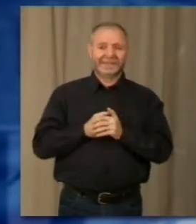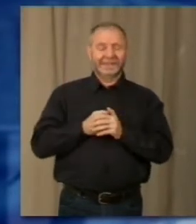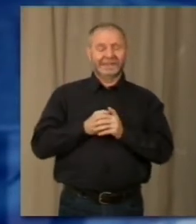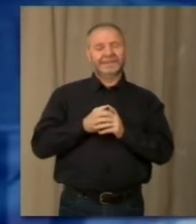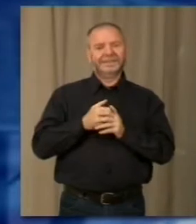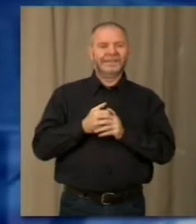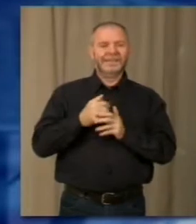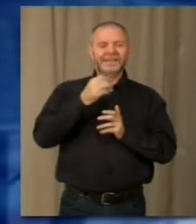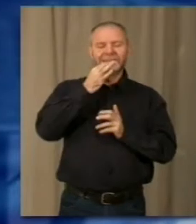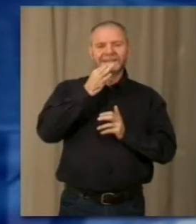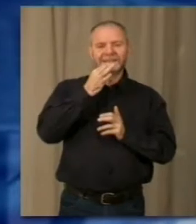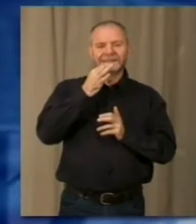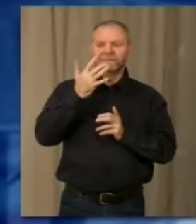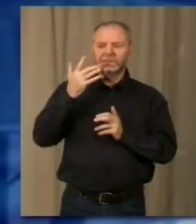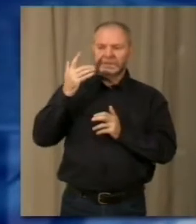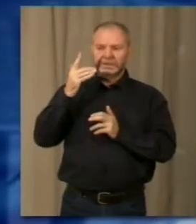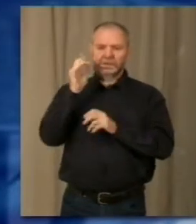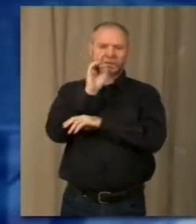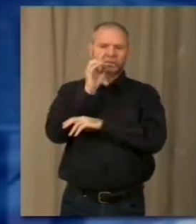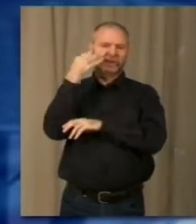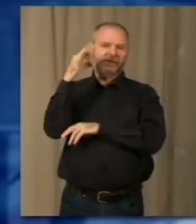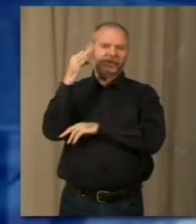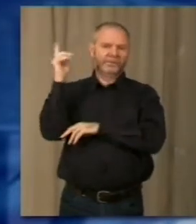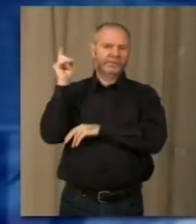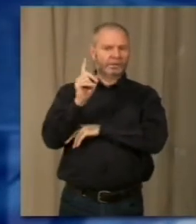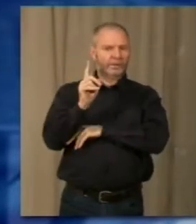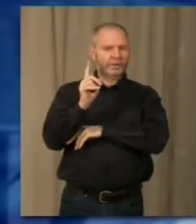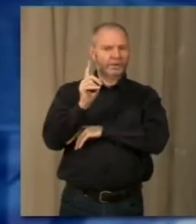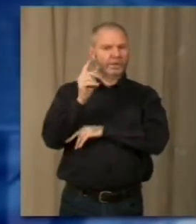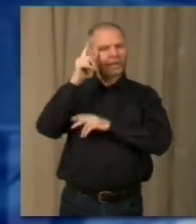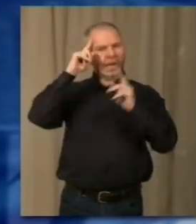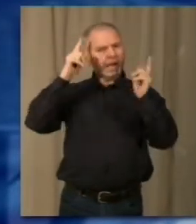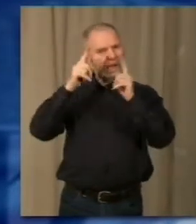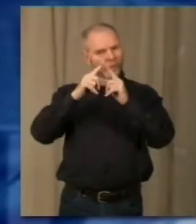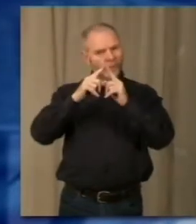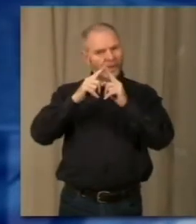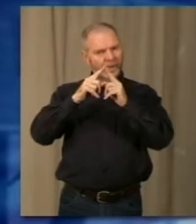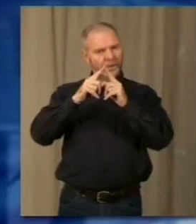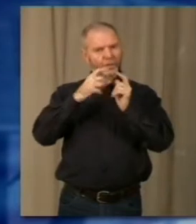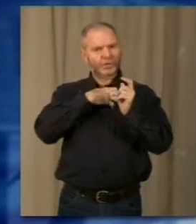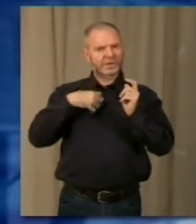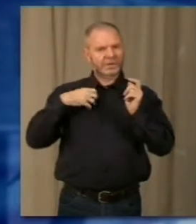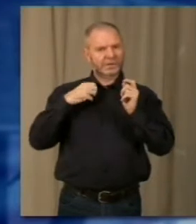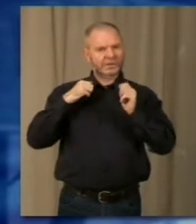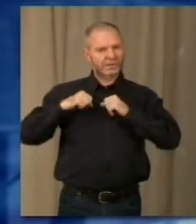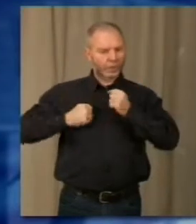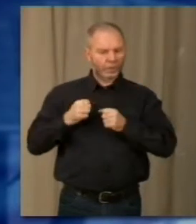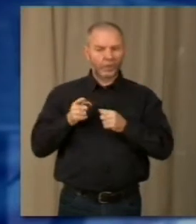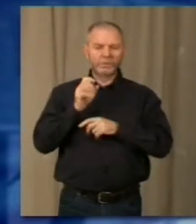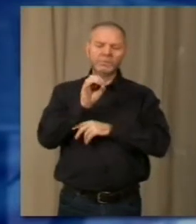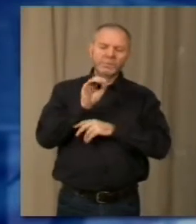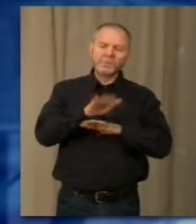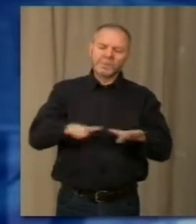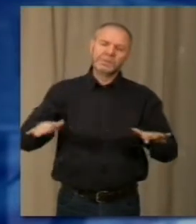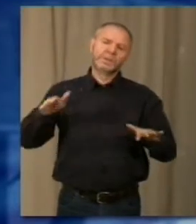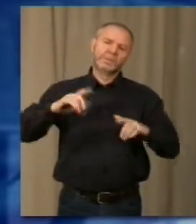permette a dei tutor, degli insegnanti laureati in scienze motorie di entrare all'interno del mondo della scuola, in modo particolare nelle scuole primarie ed